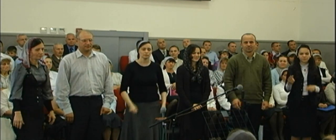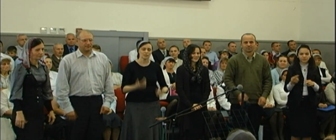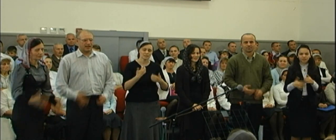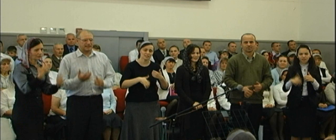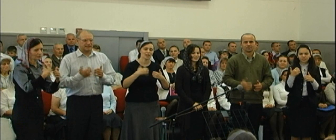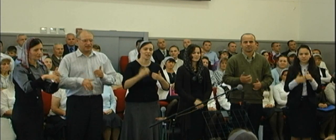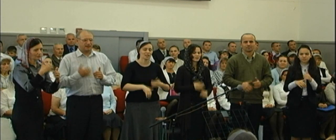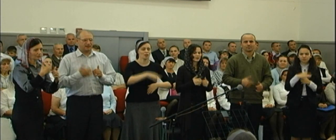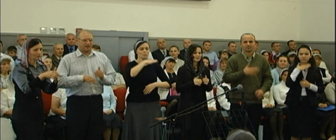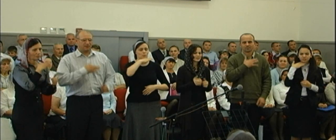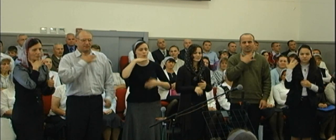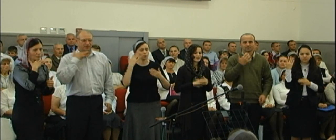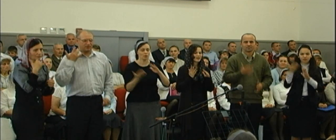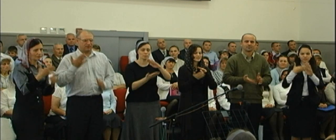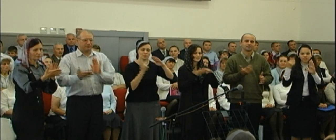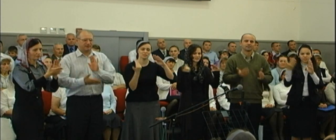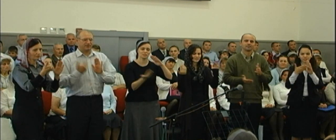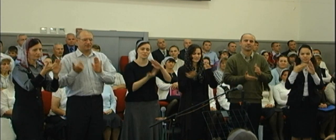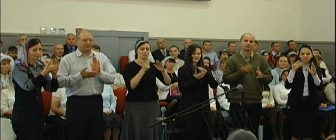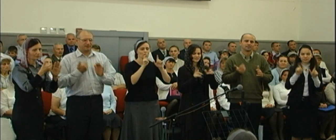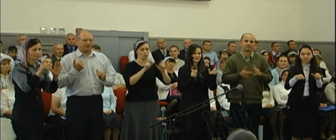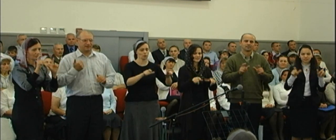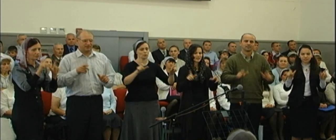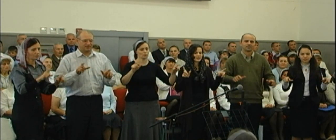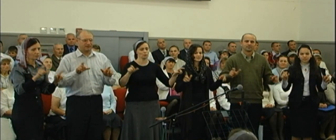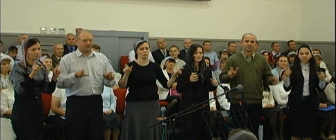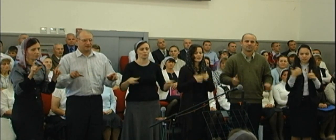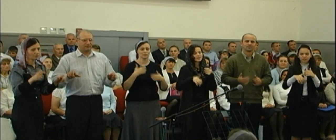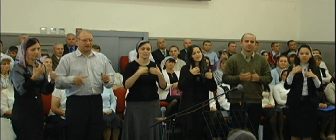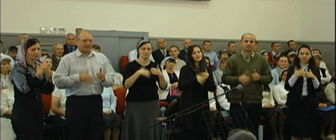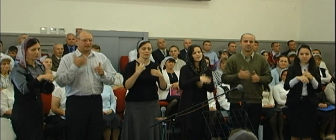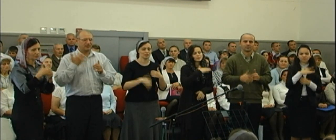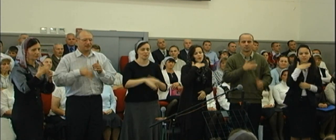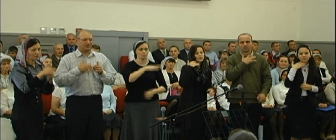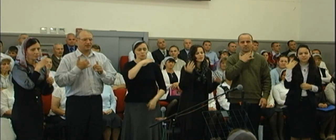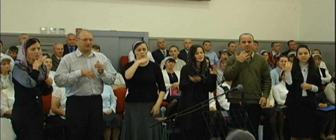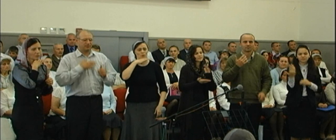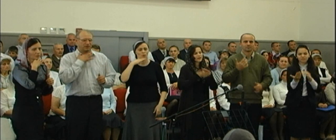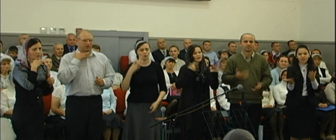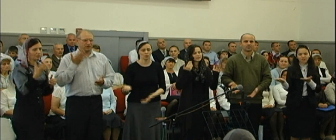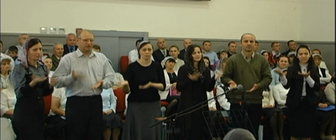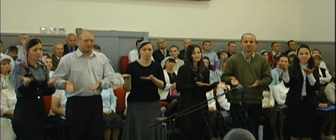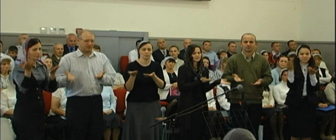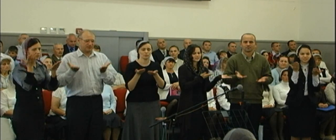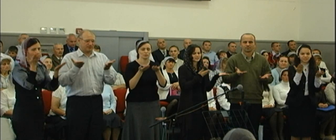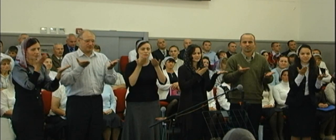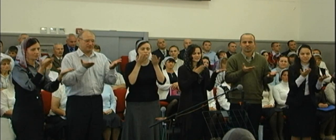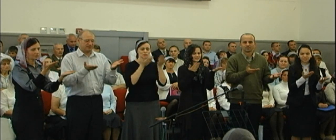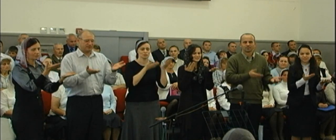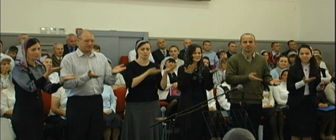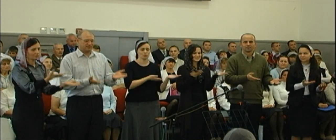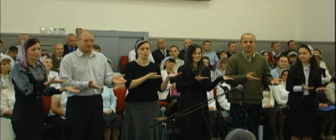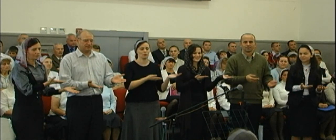Встретим множество званых Встретим множество званых